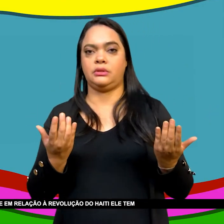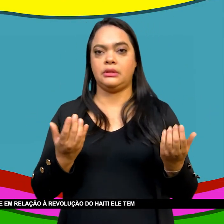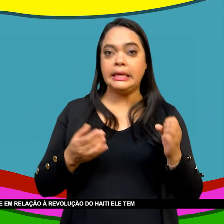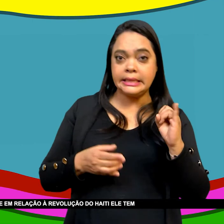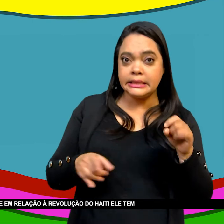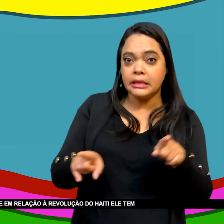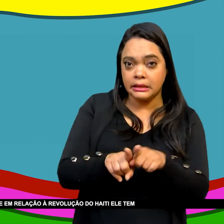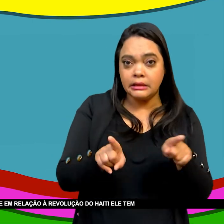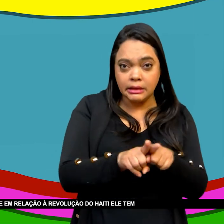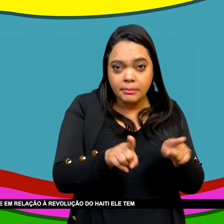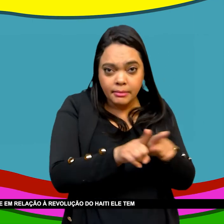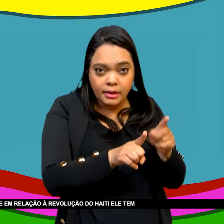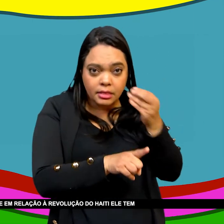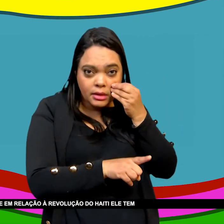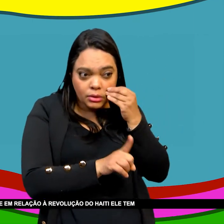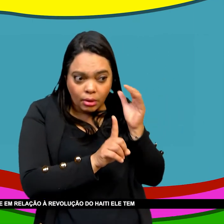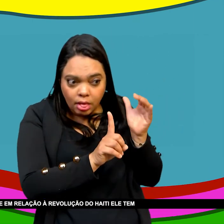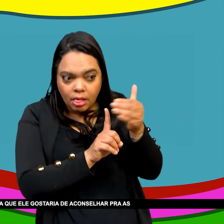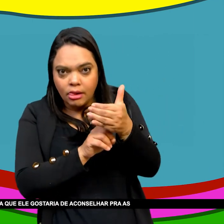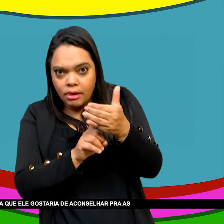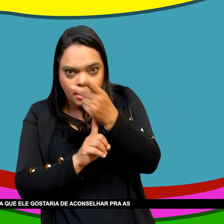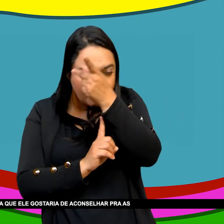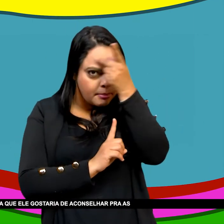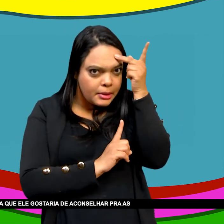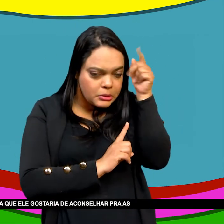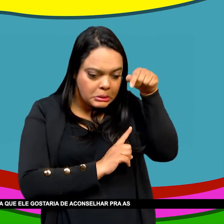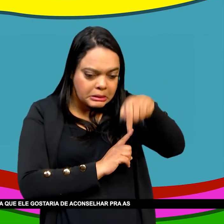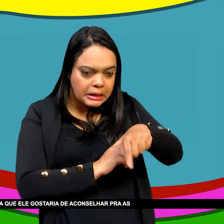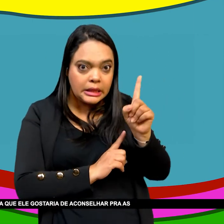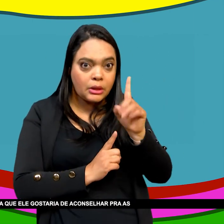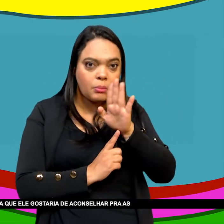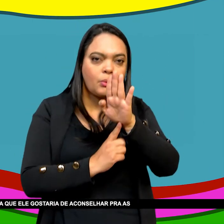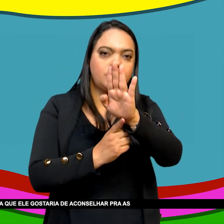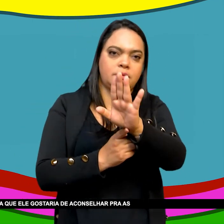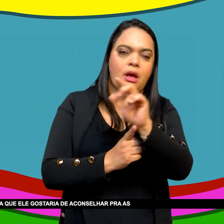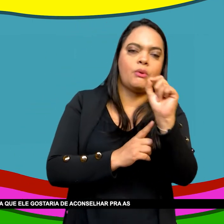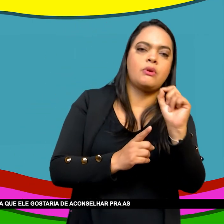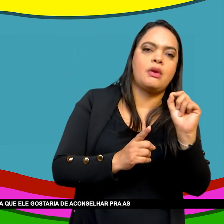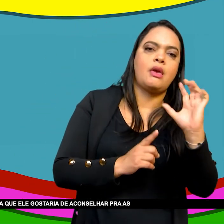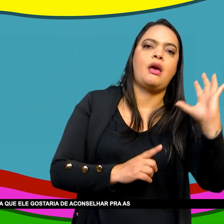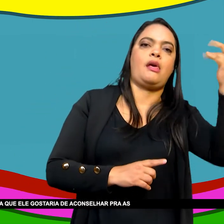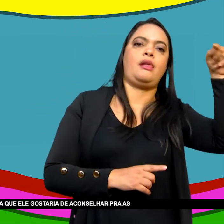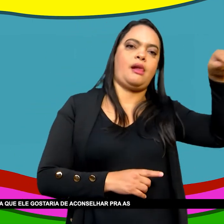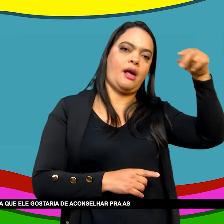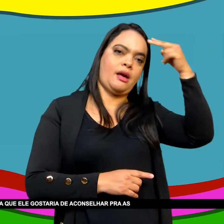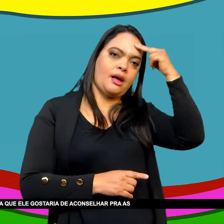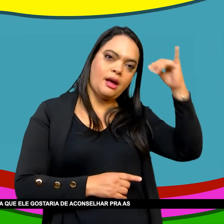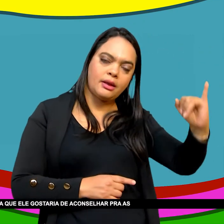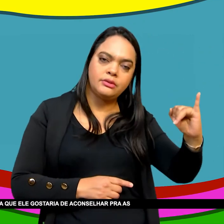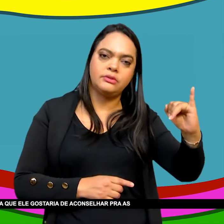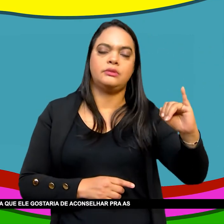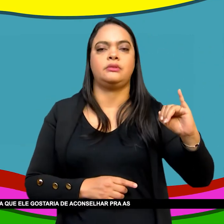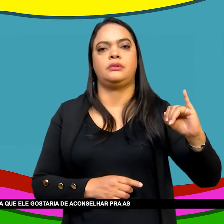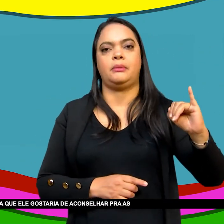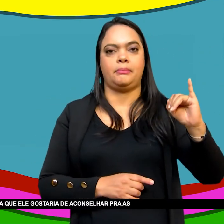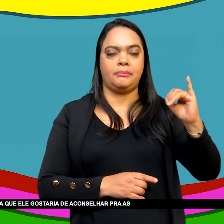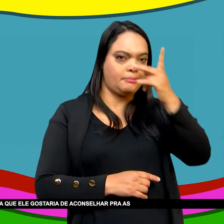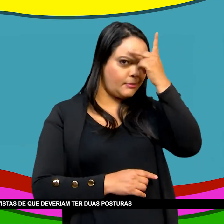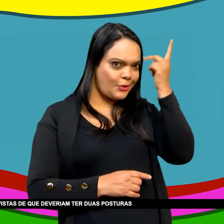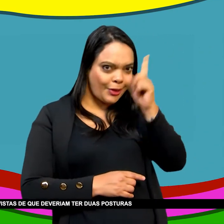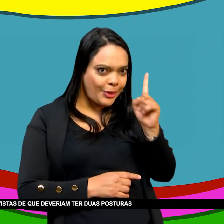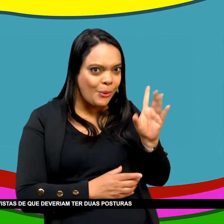A revolução do Haiti Ele tem um texto Assim que eu acho Muito interessante Ele fala Que ele gostaria De aconselhar